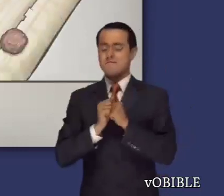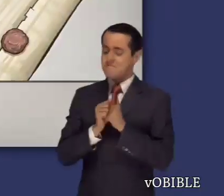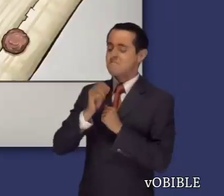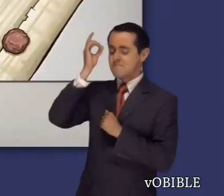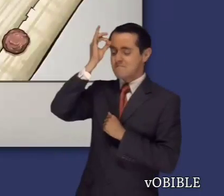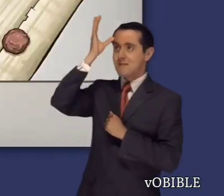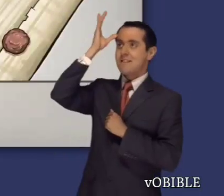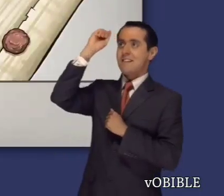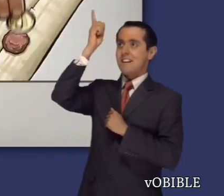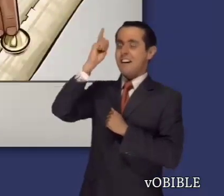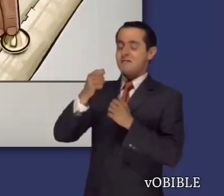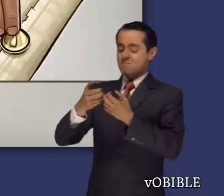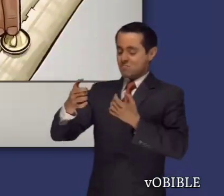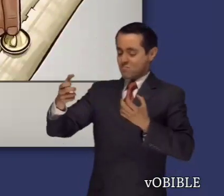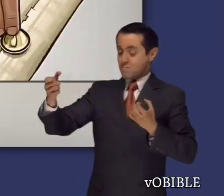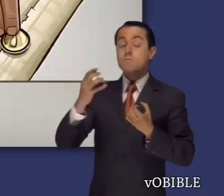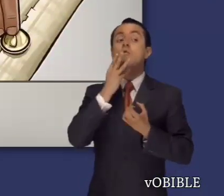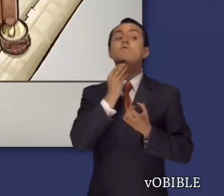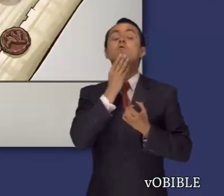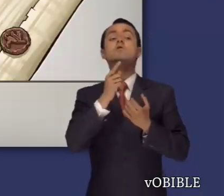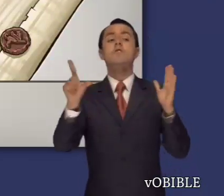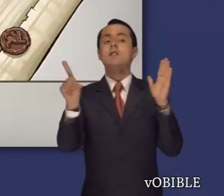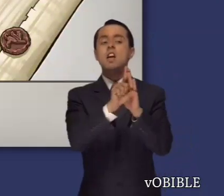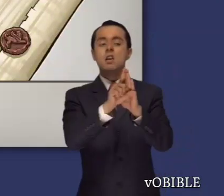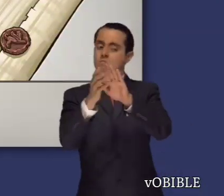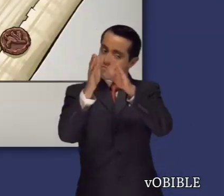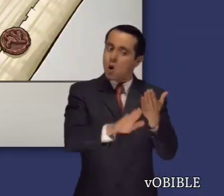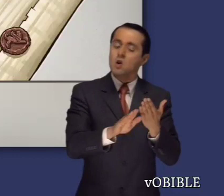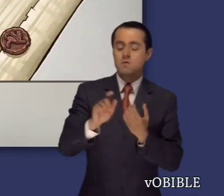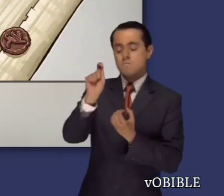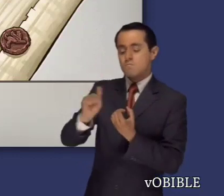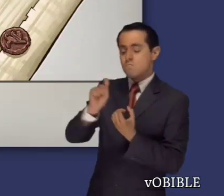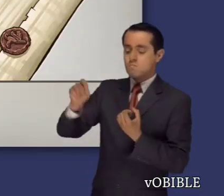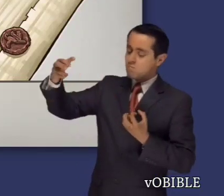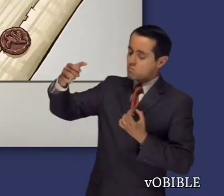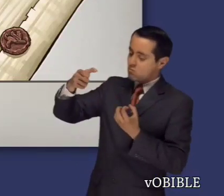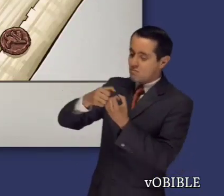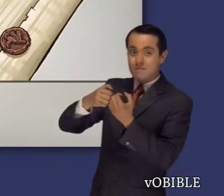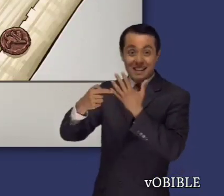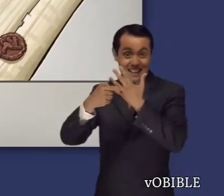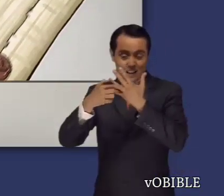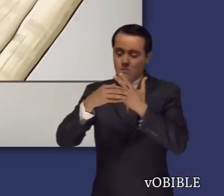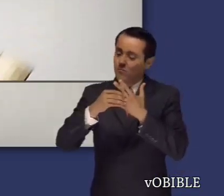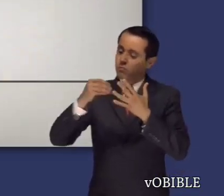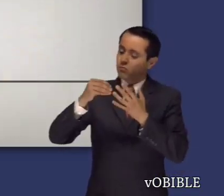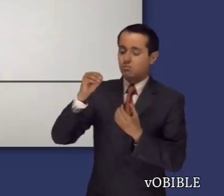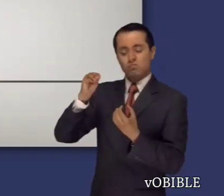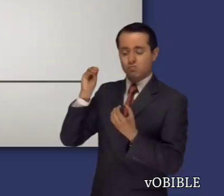Amán usó el anillo de sellar del rey para aprobar el decreto de aniquilar a todos los judíos, Mardoqueo entre ellos.